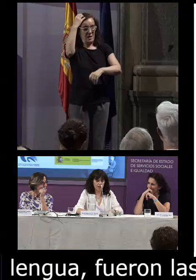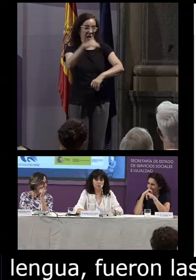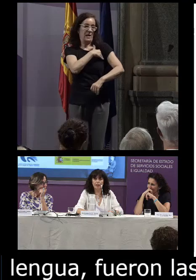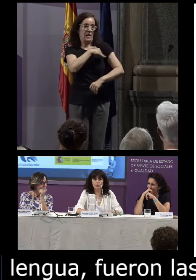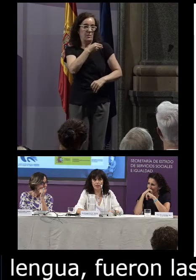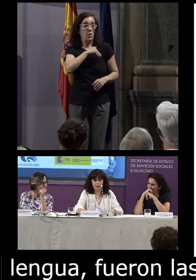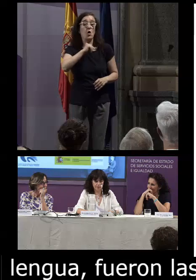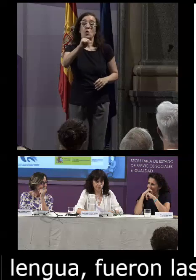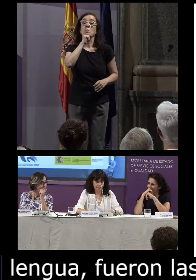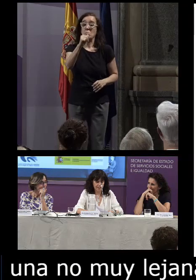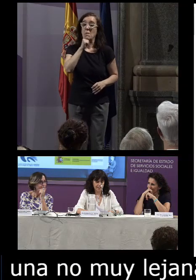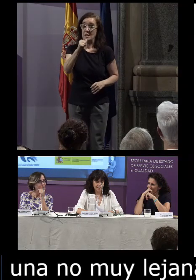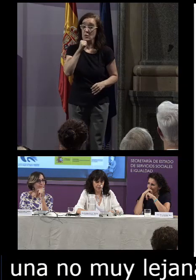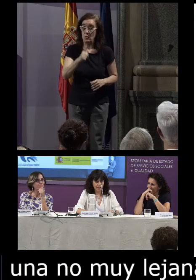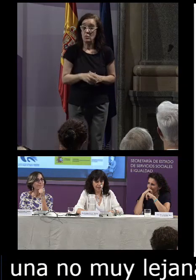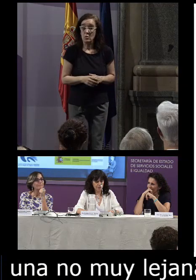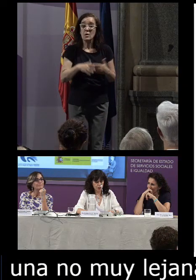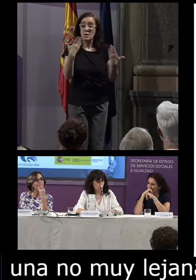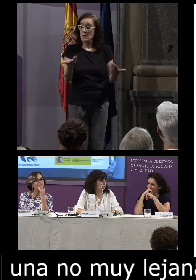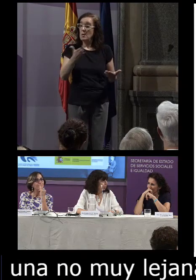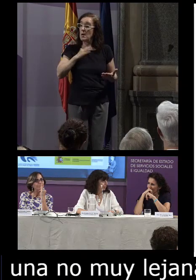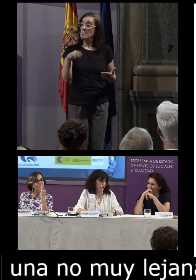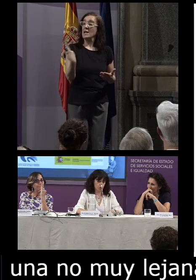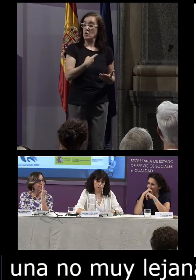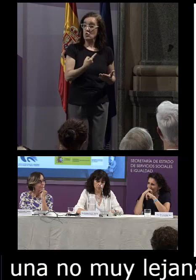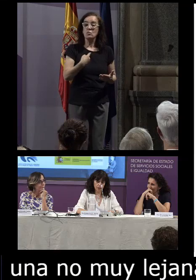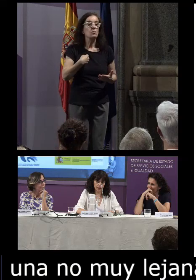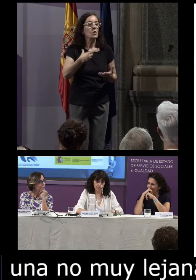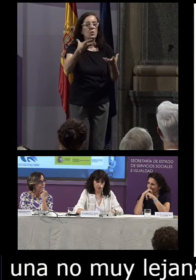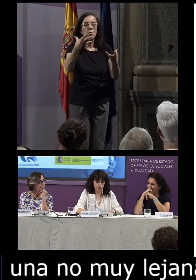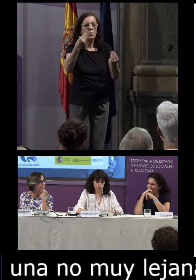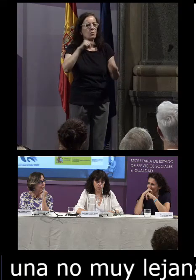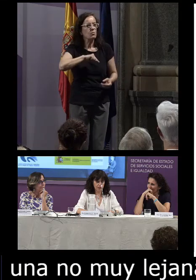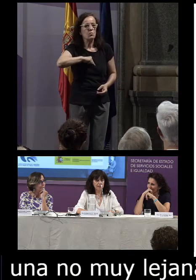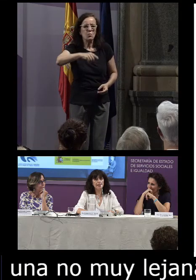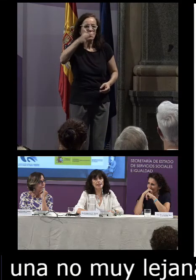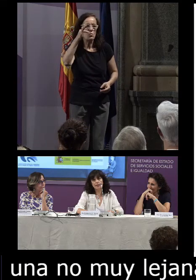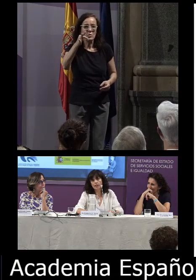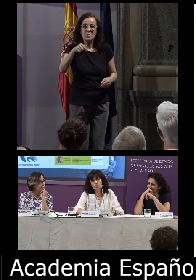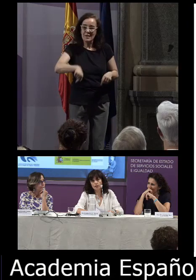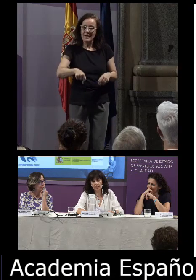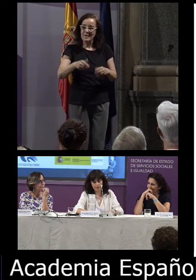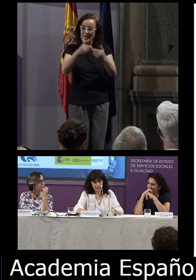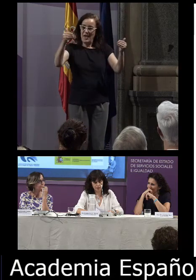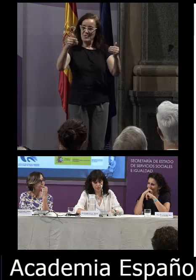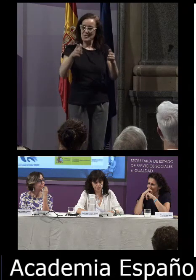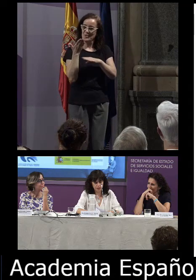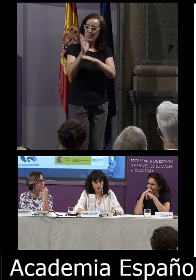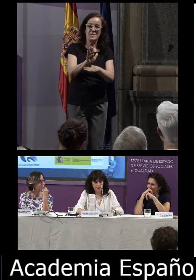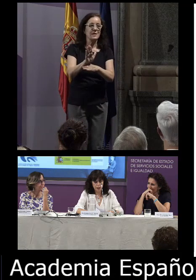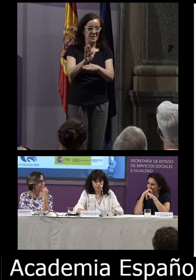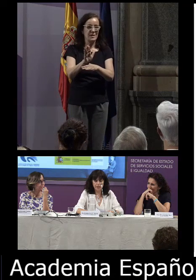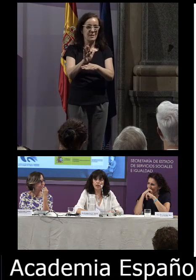Española con Mariluz Esteban de manera que para nosotros resulta muy satisfactorio hoy estar en este acto de presentación